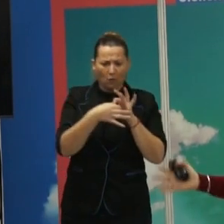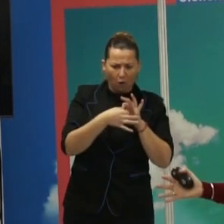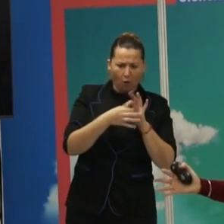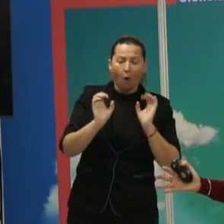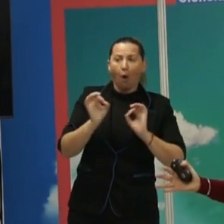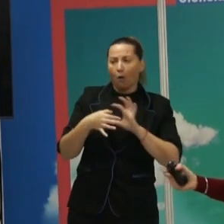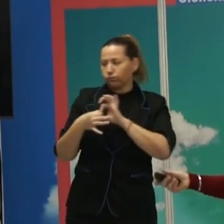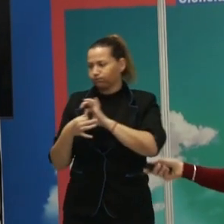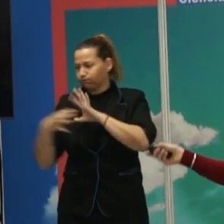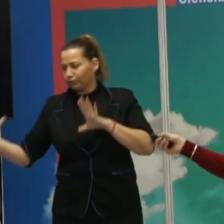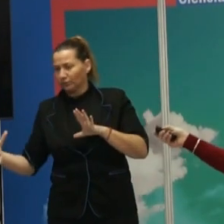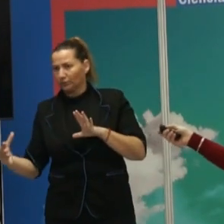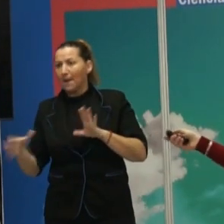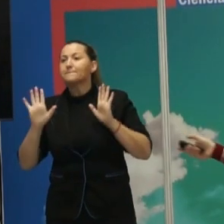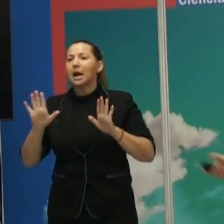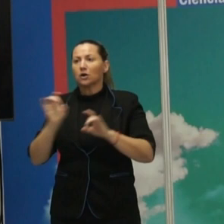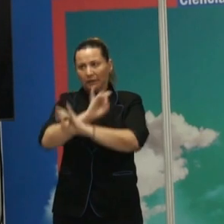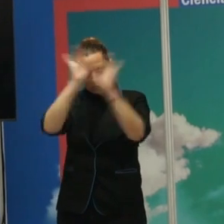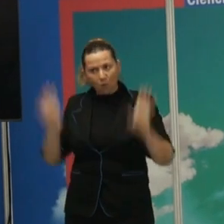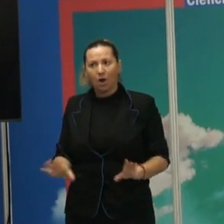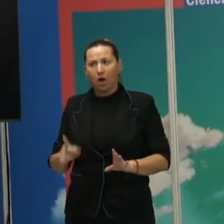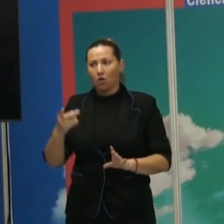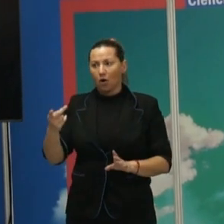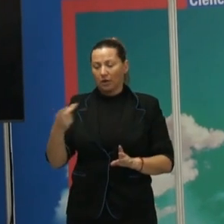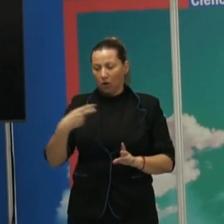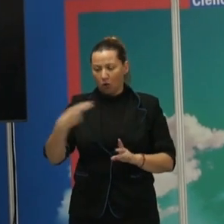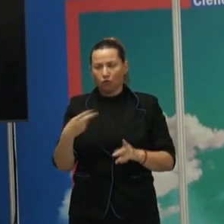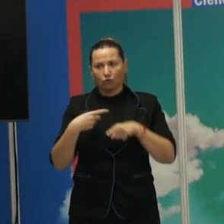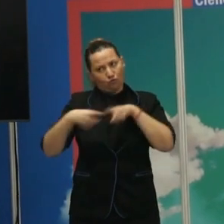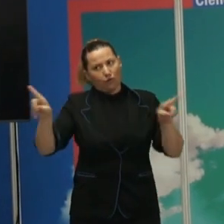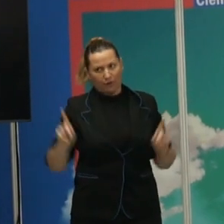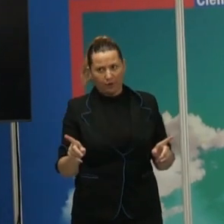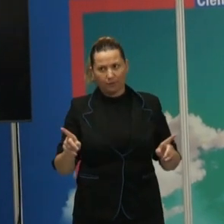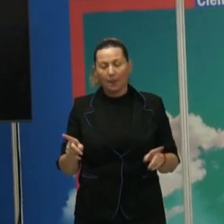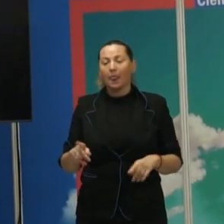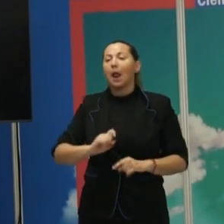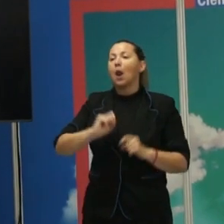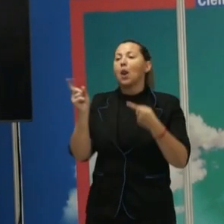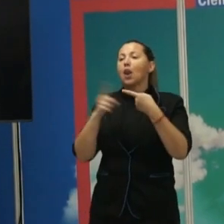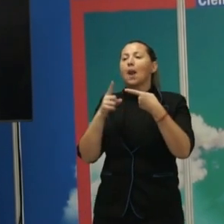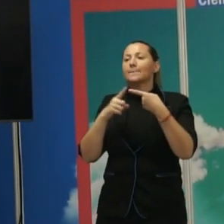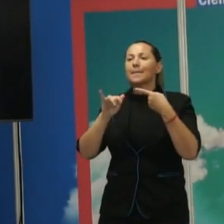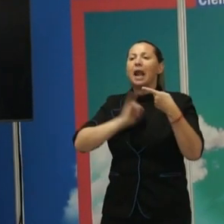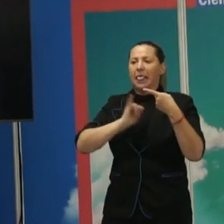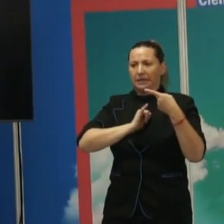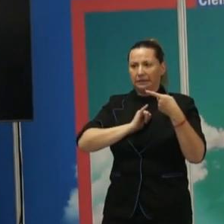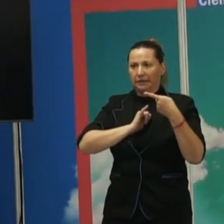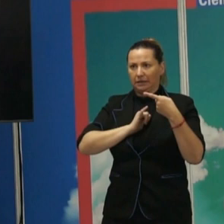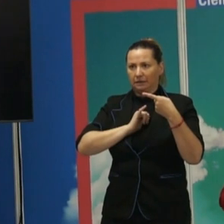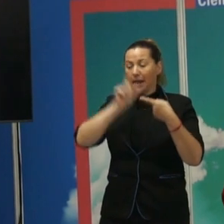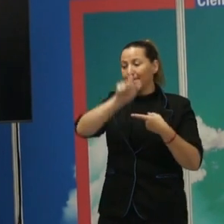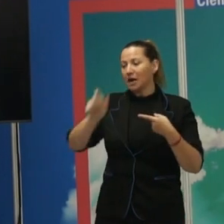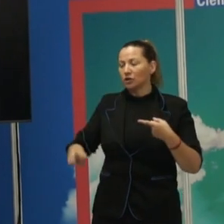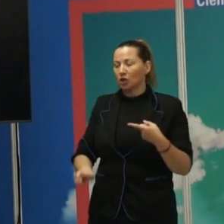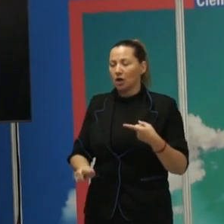pero teniendo claro que son distintos? Bueno, pues como digo, la idea principal es la de la identidad. Y la identidad, generalmente, quienes la viven,